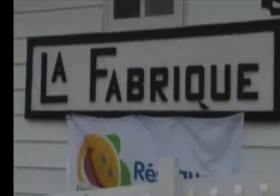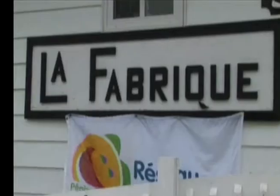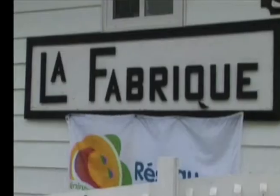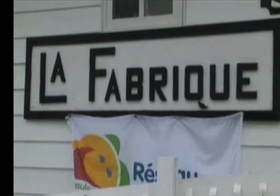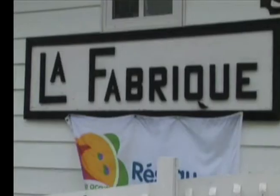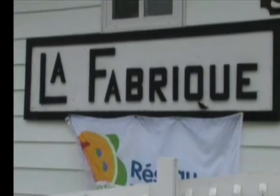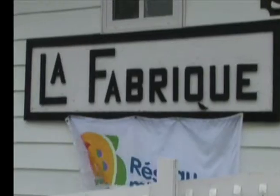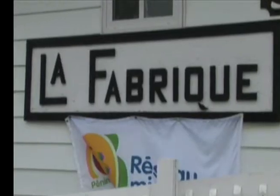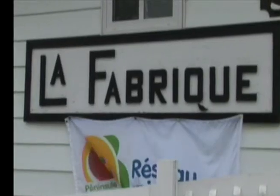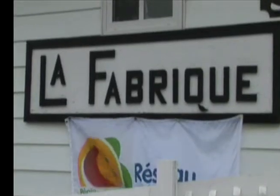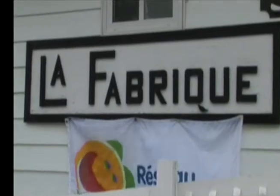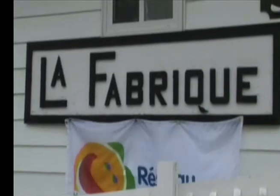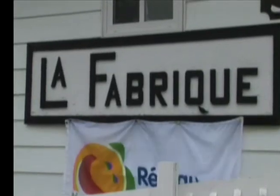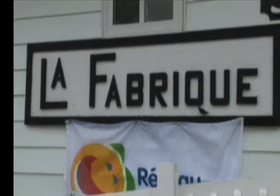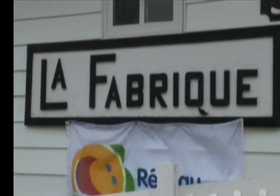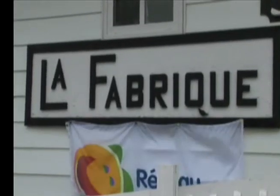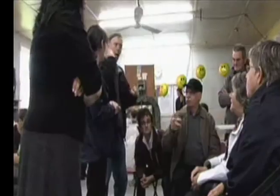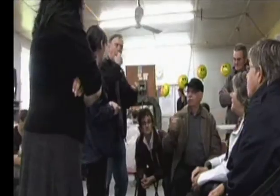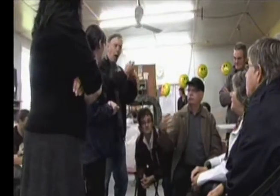Thank